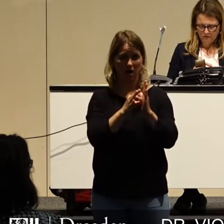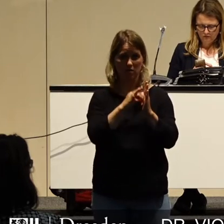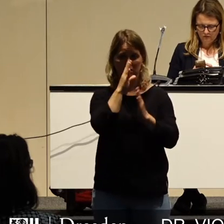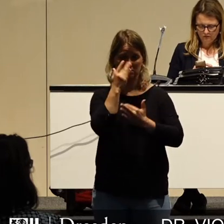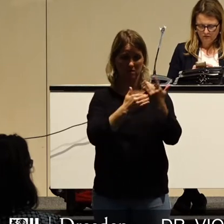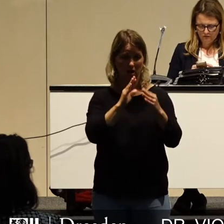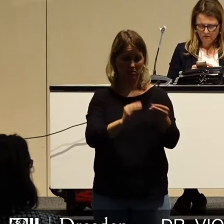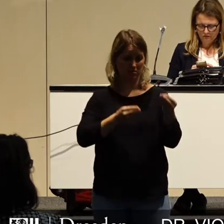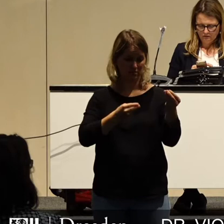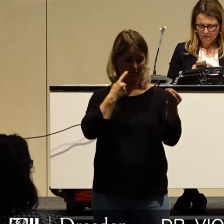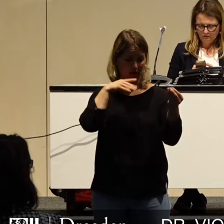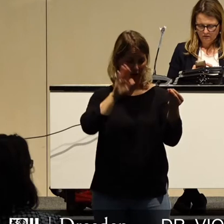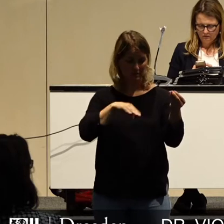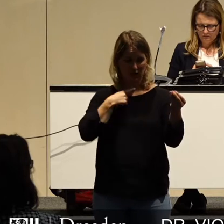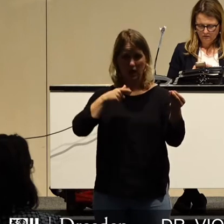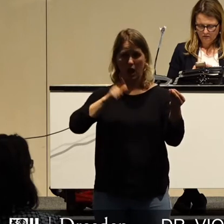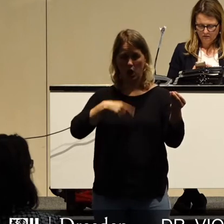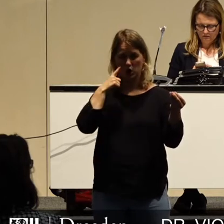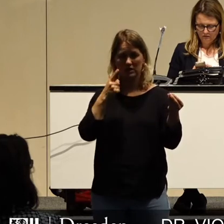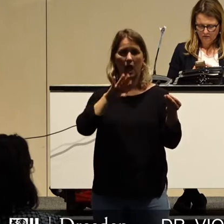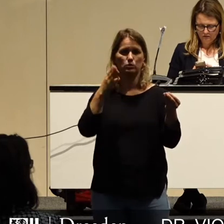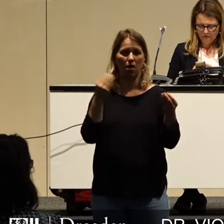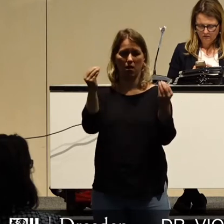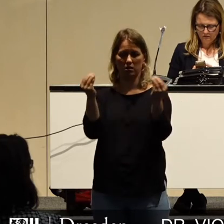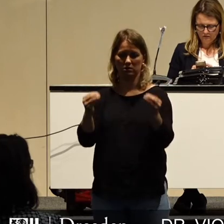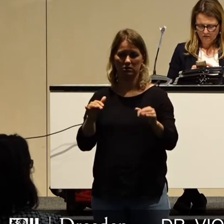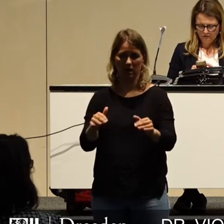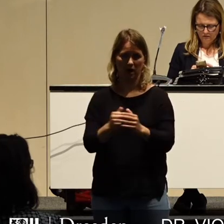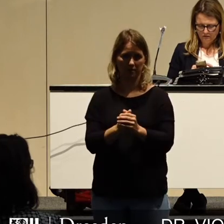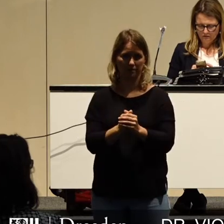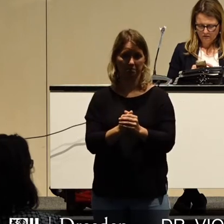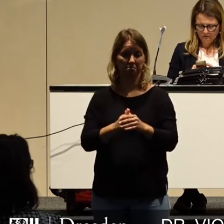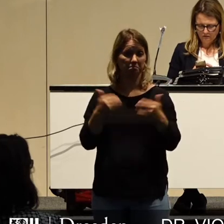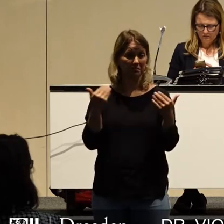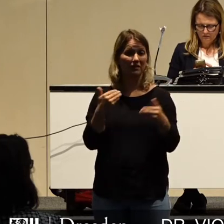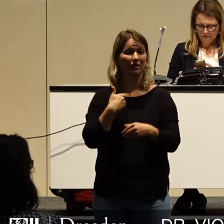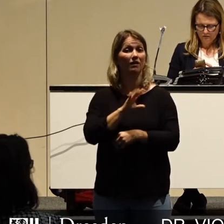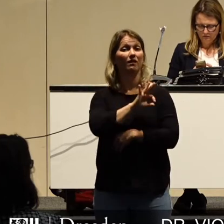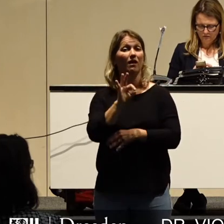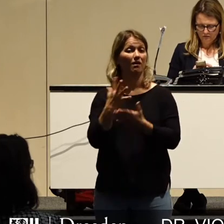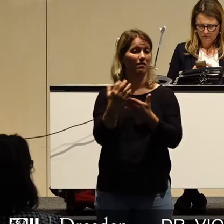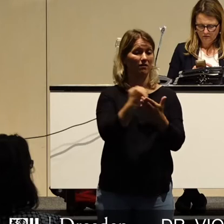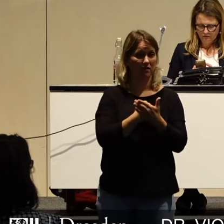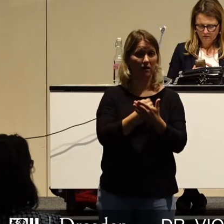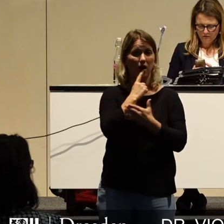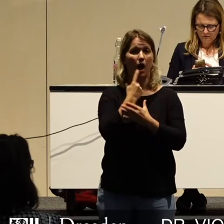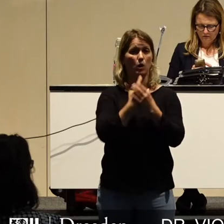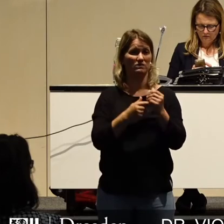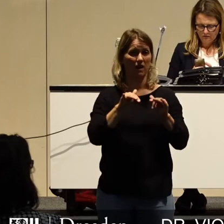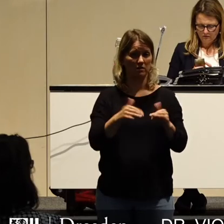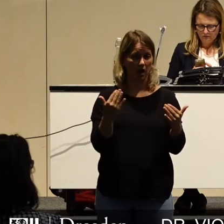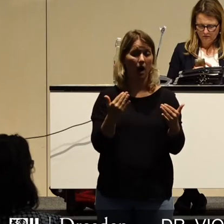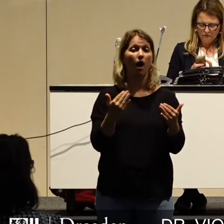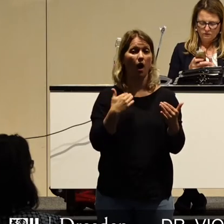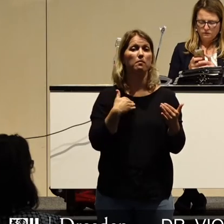Haushalt aufstellen. Denn unsere, auch durch die Corona-Soforthilfemaßnahmen bedingten städtischen Einnahmeausfälle werden, anders als im